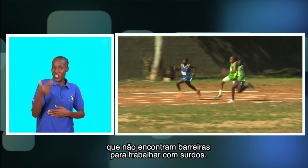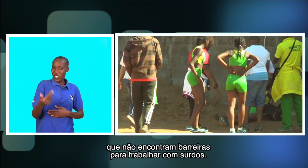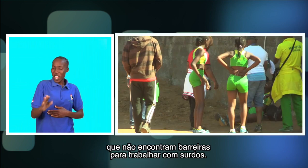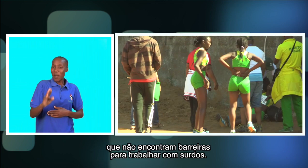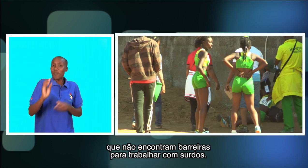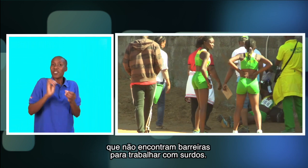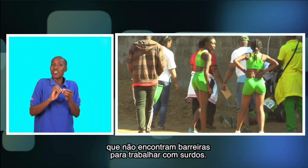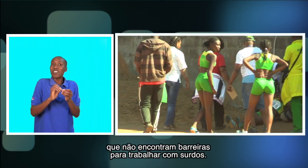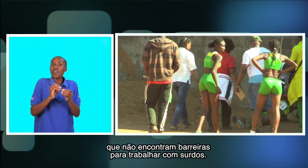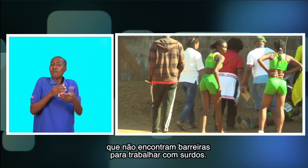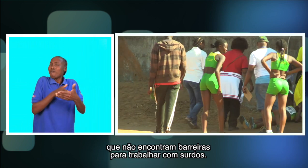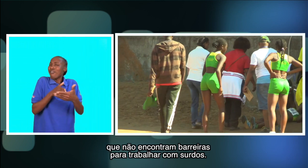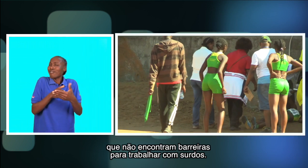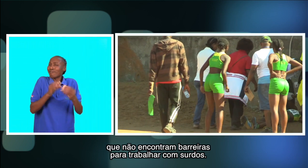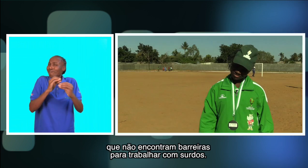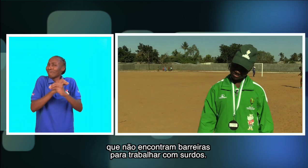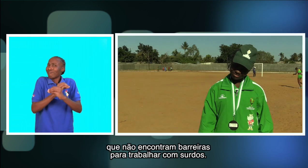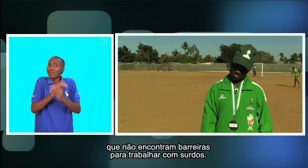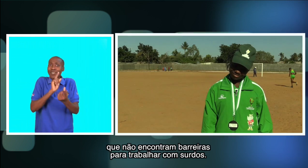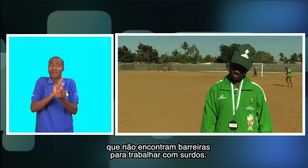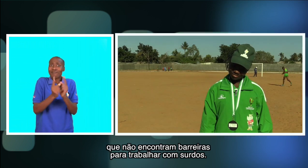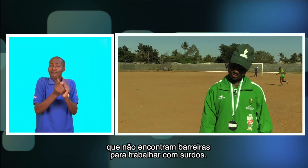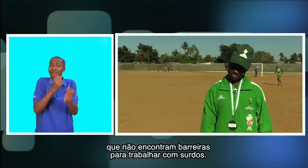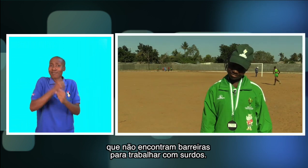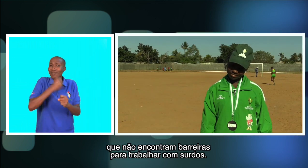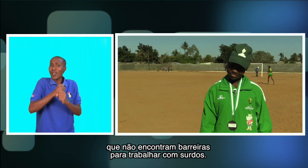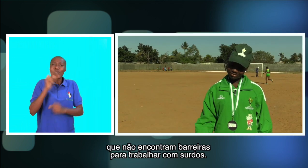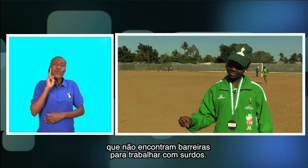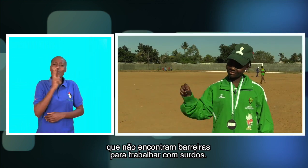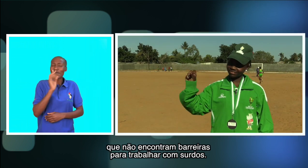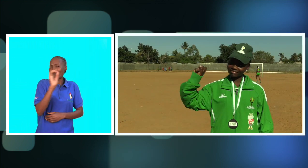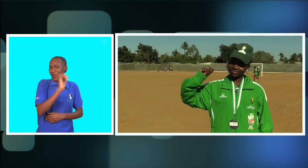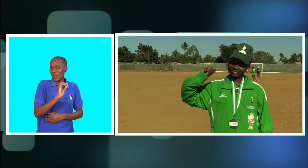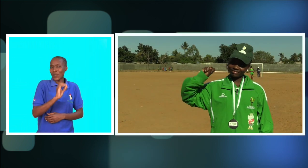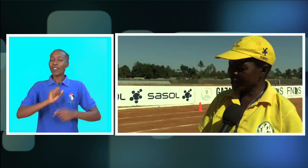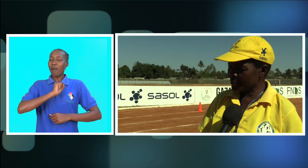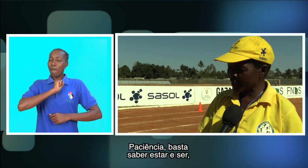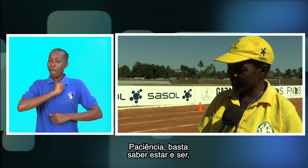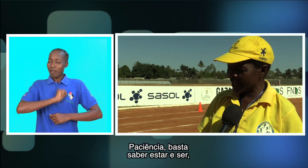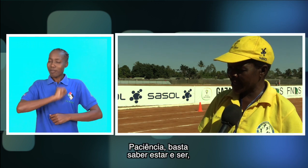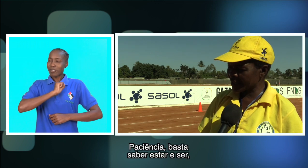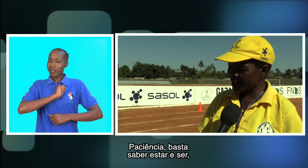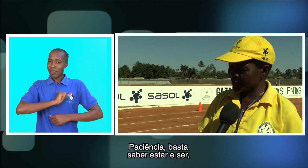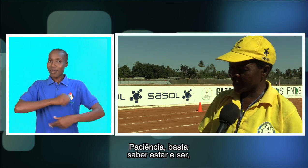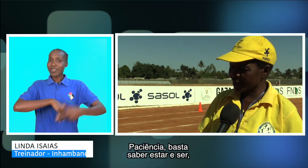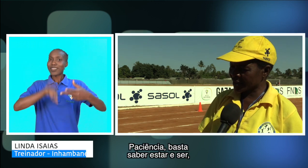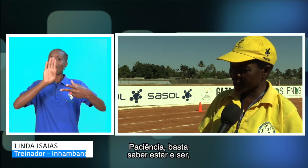não encontram barreiras para trabalhar com surdos. Paciência, basta